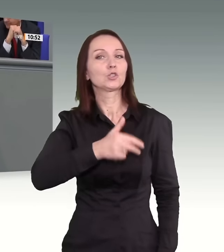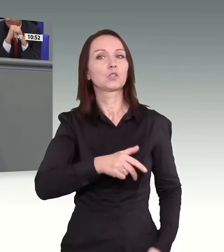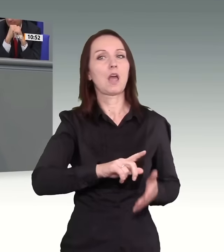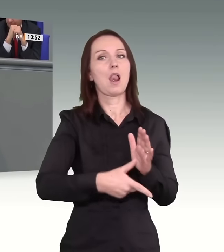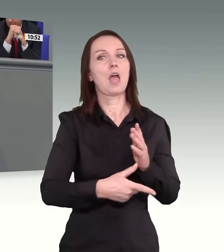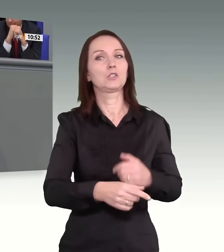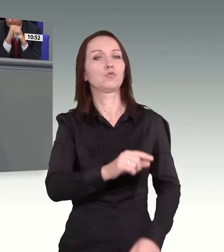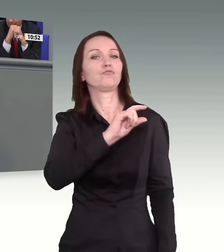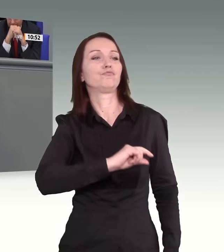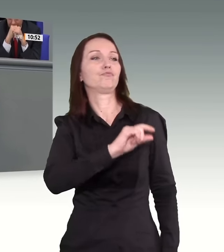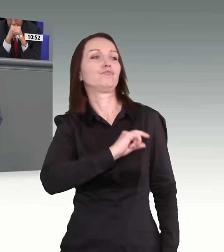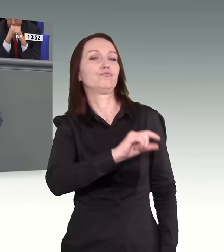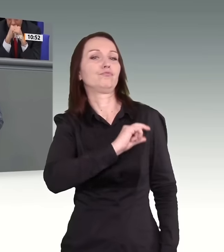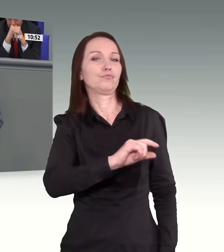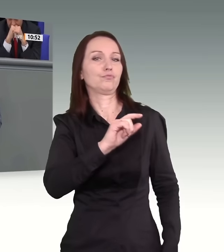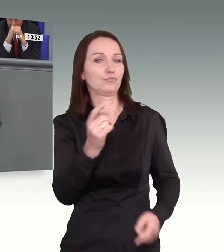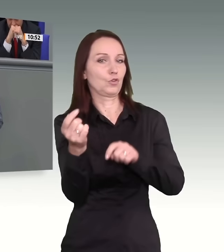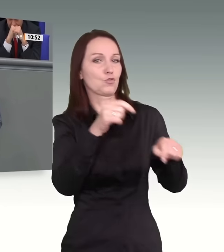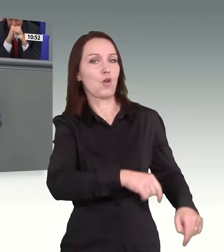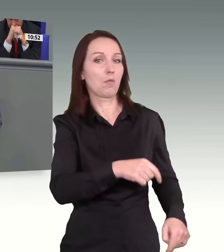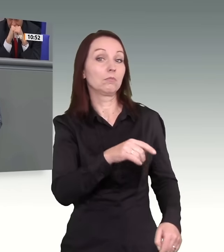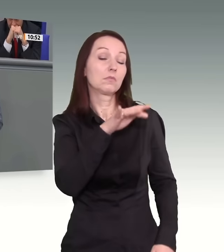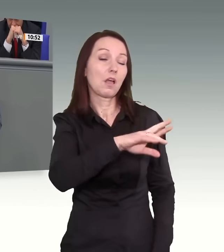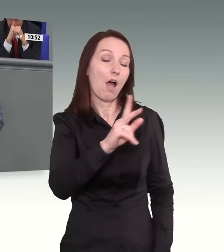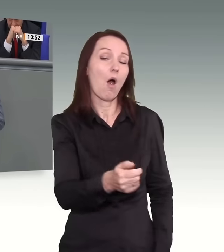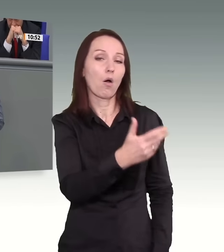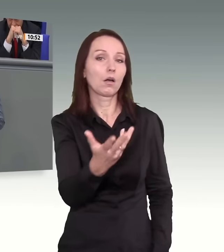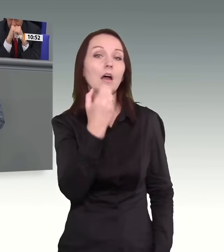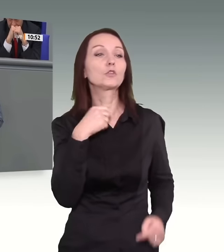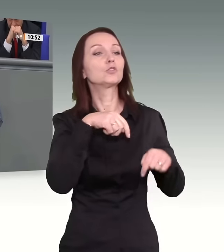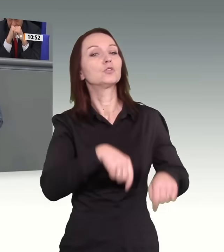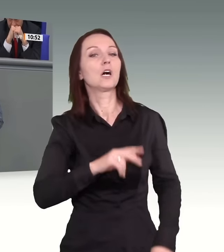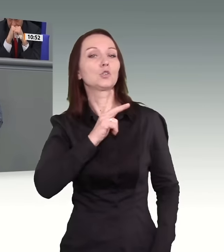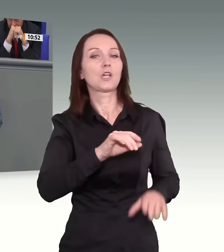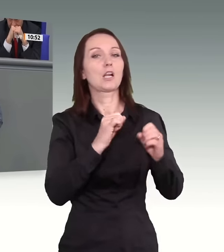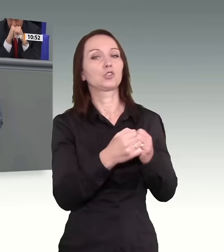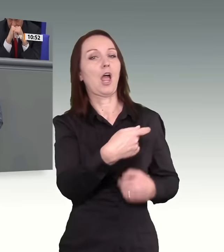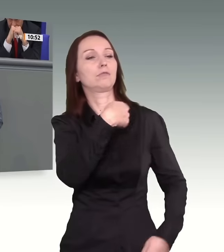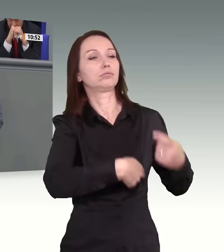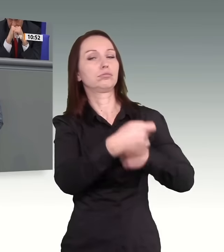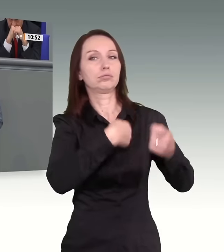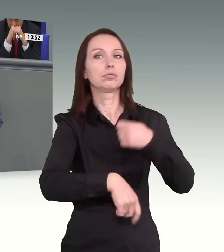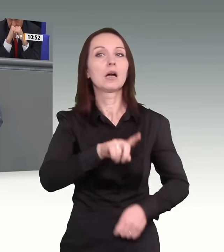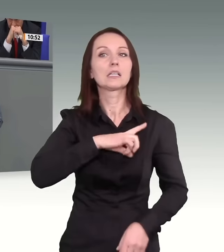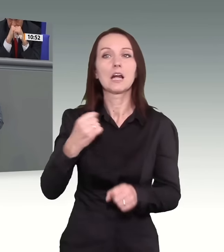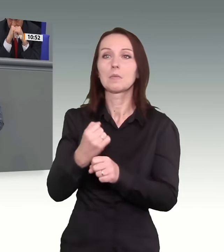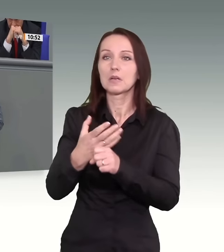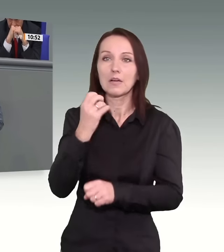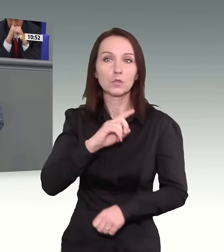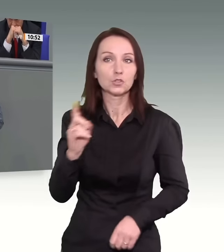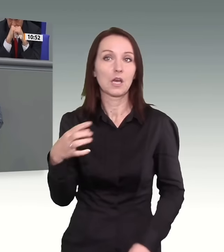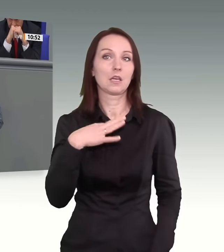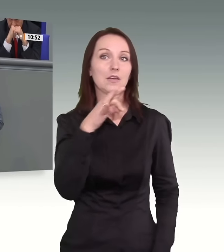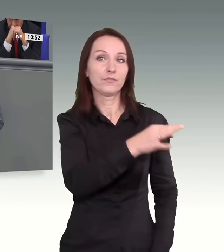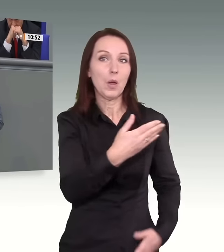kommen und die gibt es auch von den Sozialstaaten leben wollen und nicht ihren Lebensunterhalt selbst erwirtschaften. Den erschweren wir es auch.